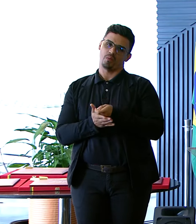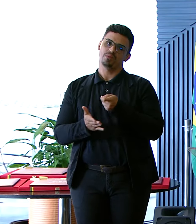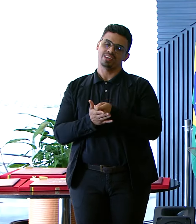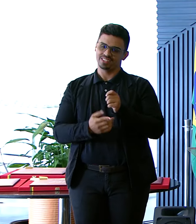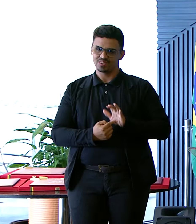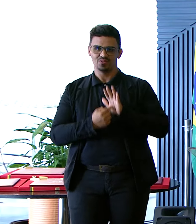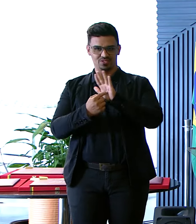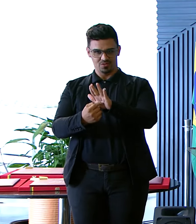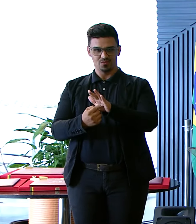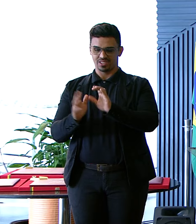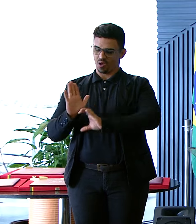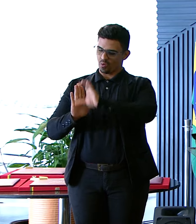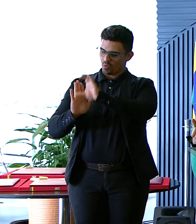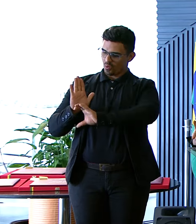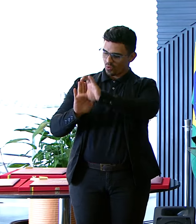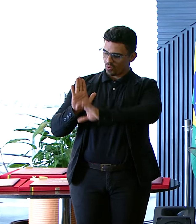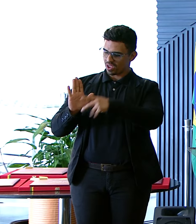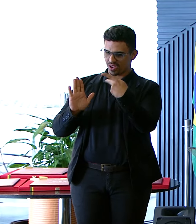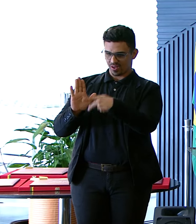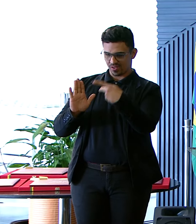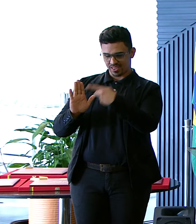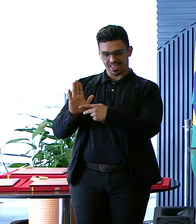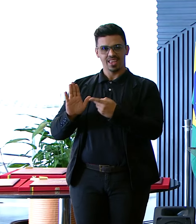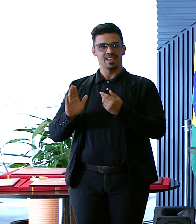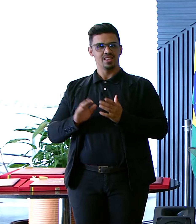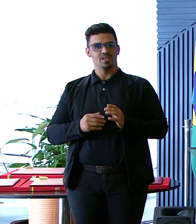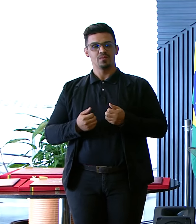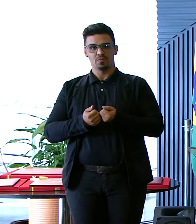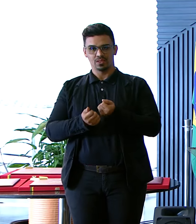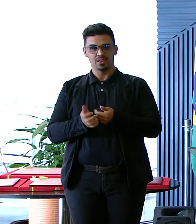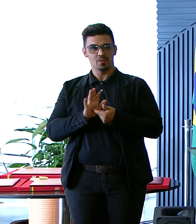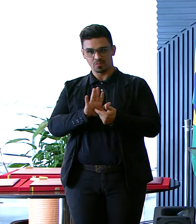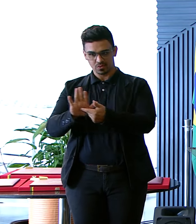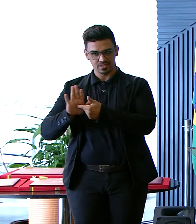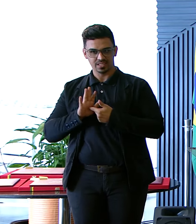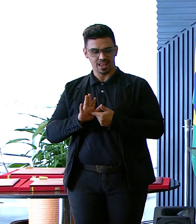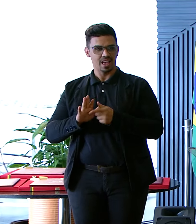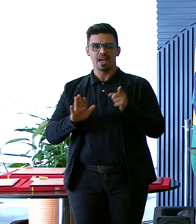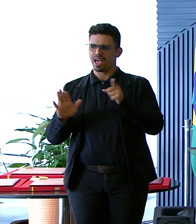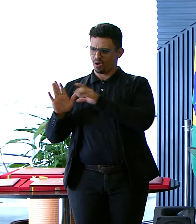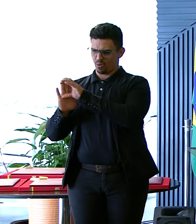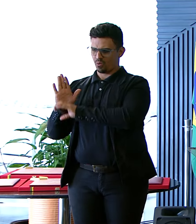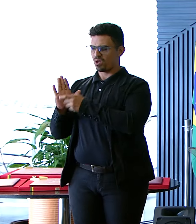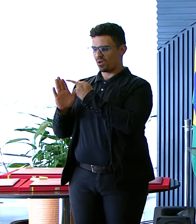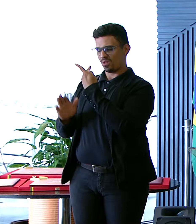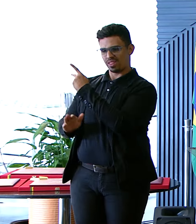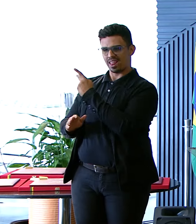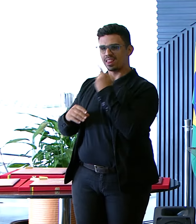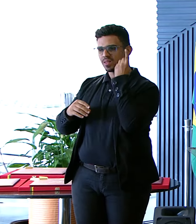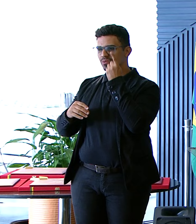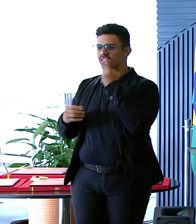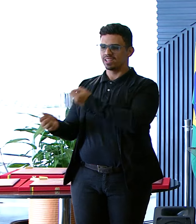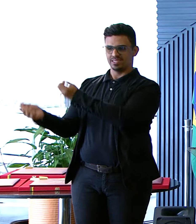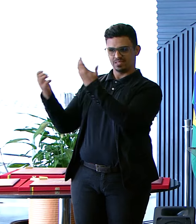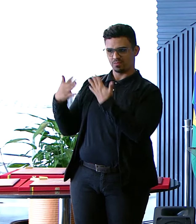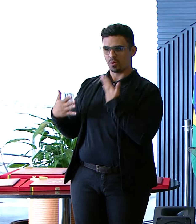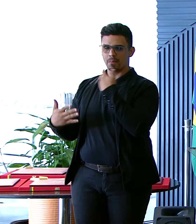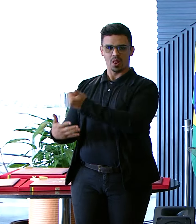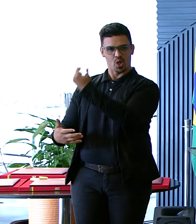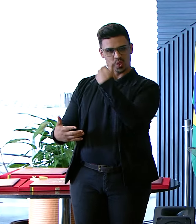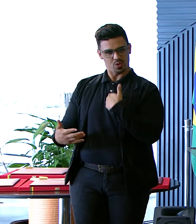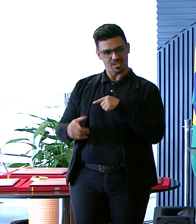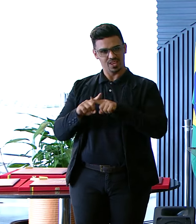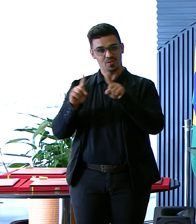De trazer aqui O currículo dele A deputada Falou muito melhor Do que eu E